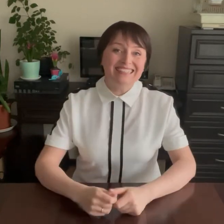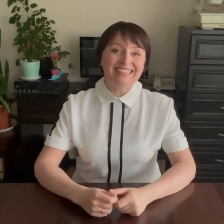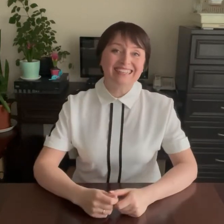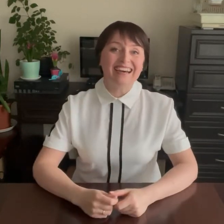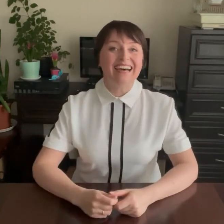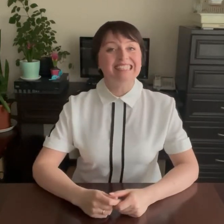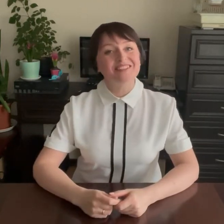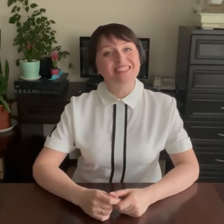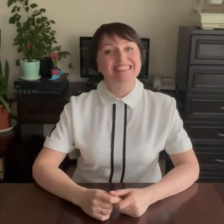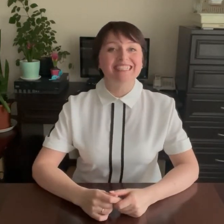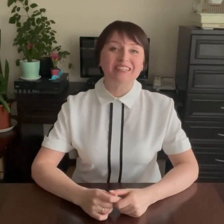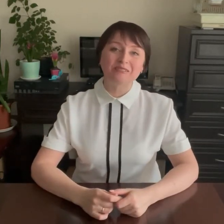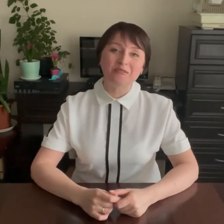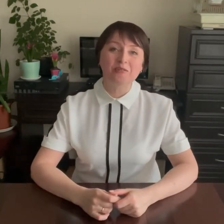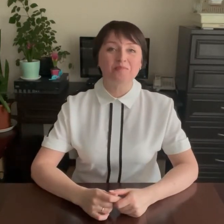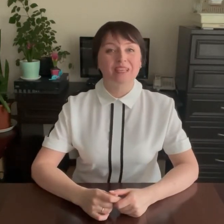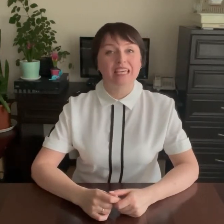Здравствуйте, губки!